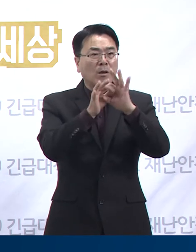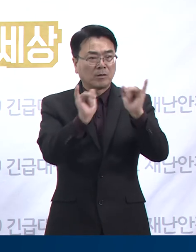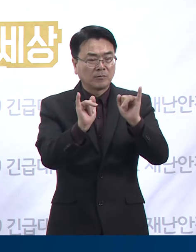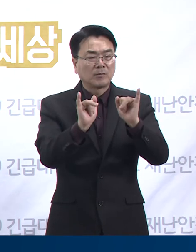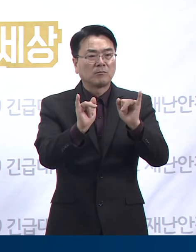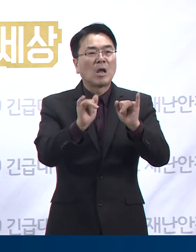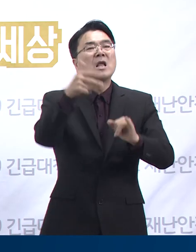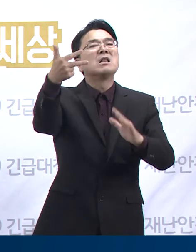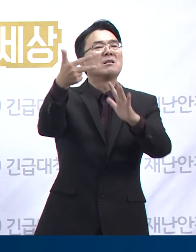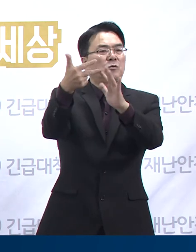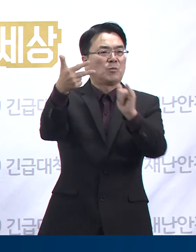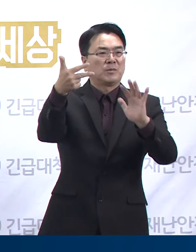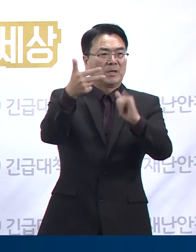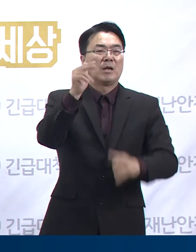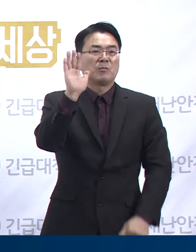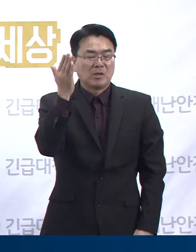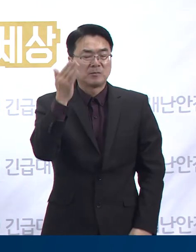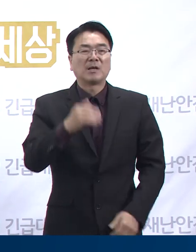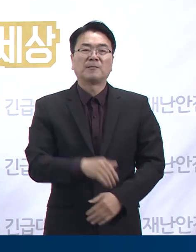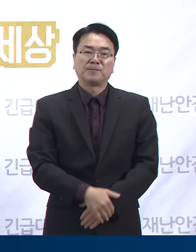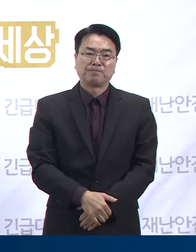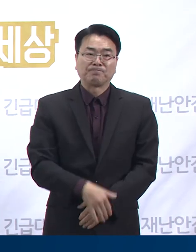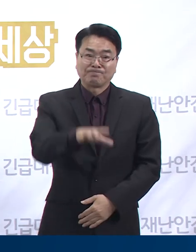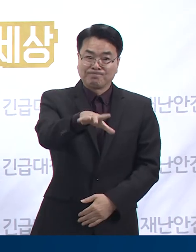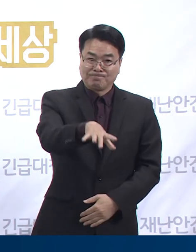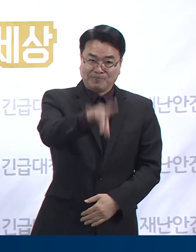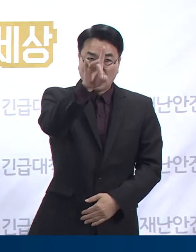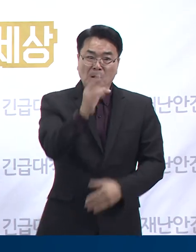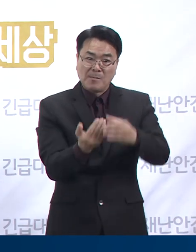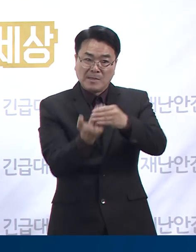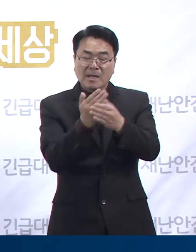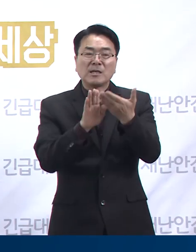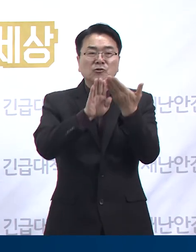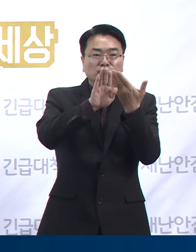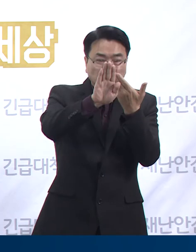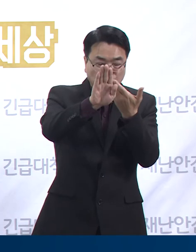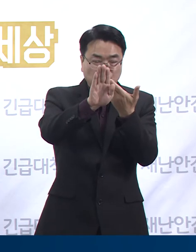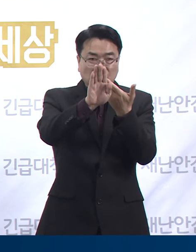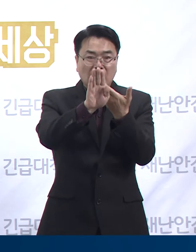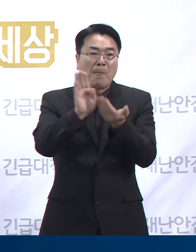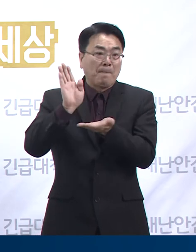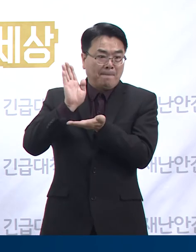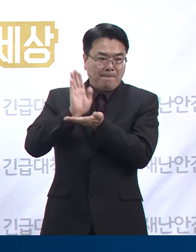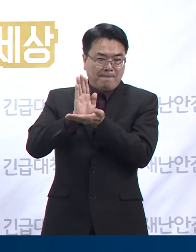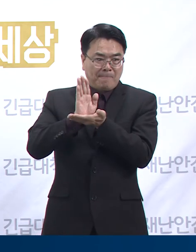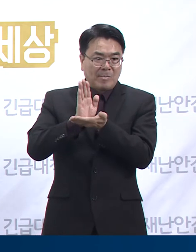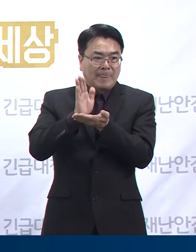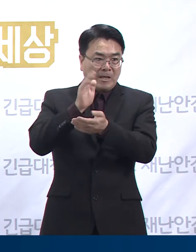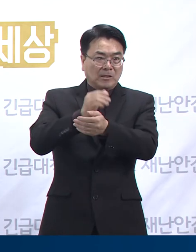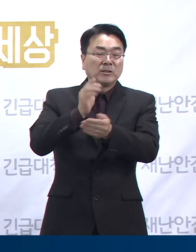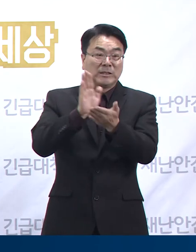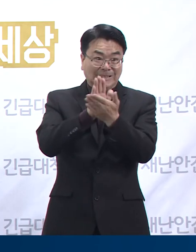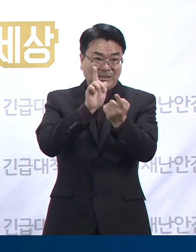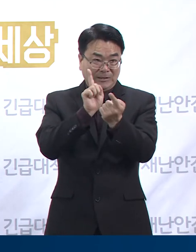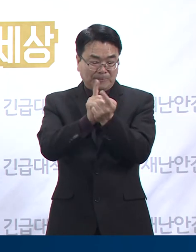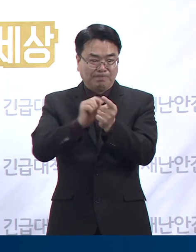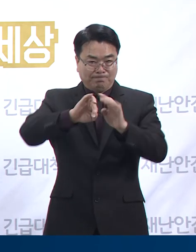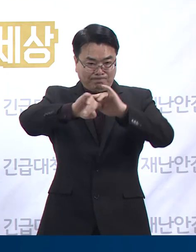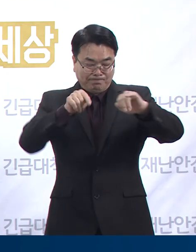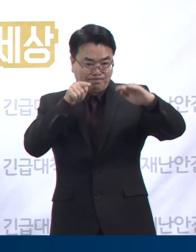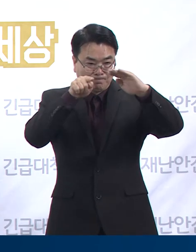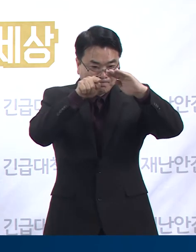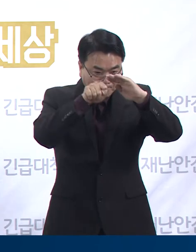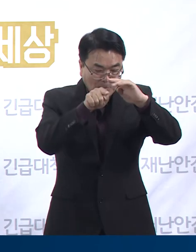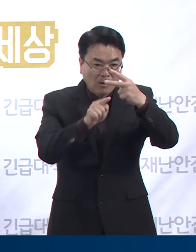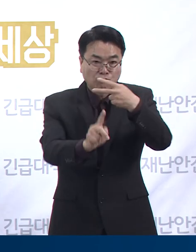총 7명으로 늘어났습니다. 최초 확진자 발생 이후 방역당국은 현장에 출장검사서를 설치하고 2학년을 대상으로 한